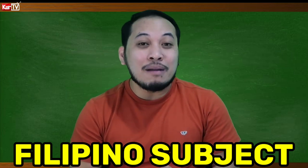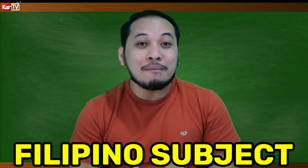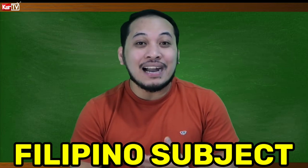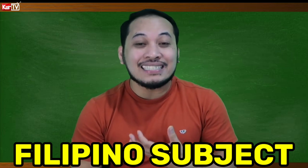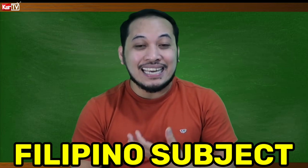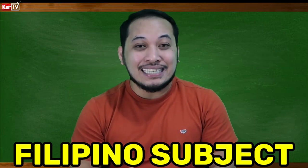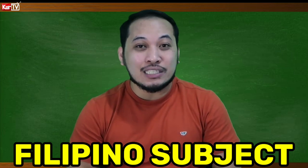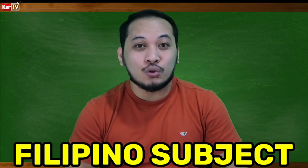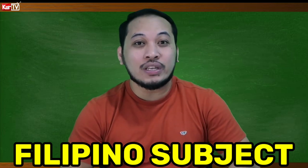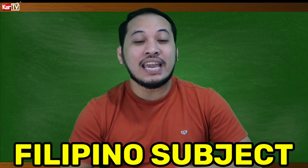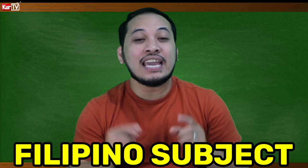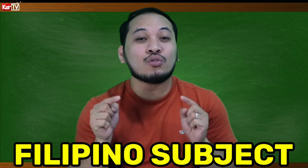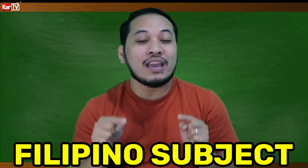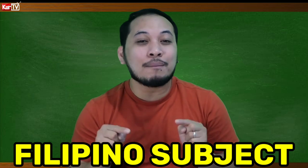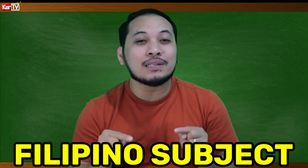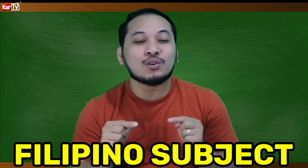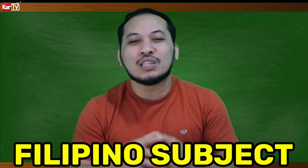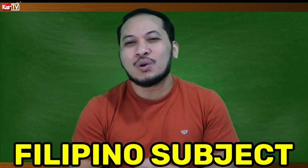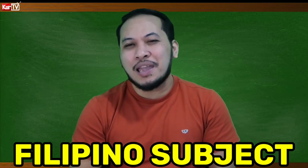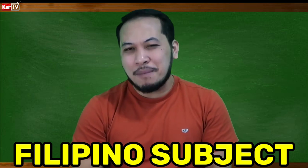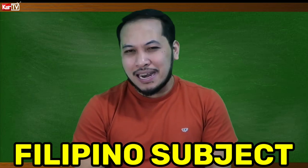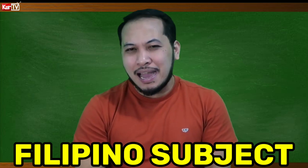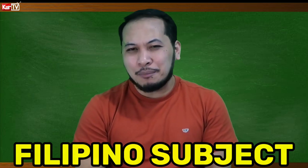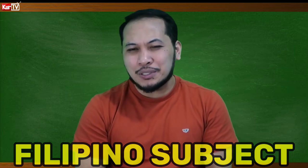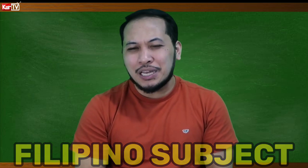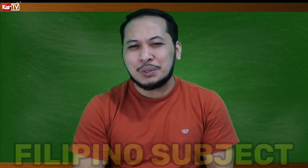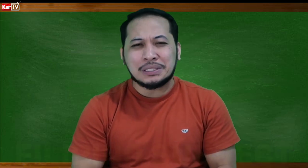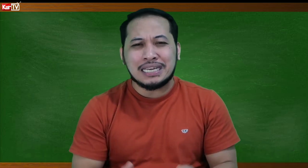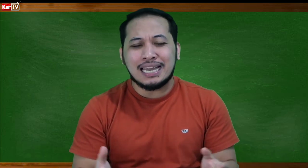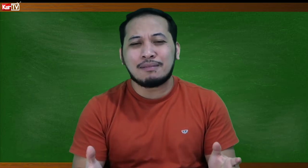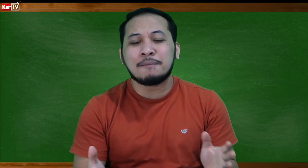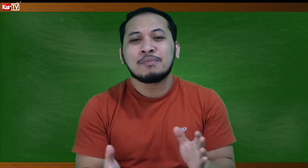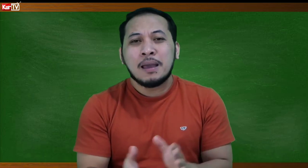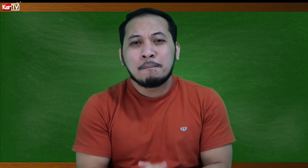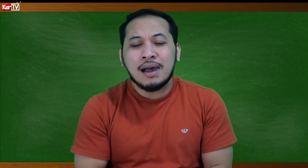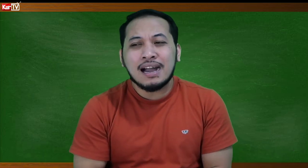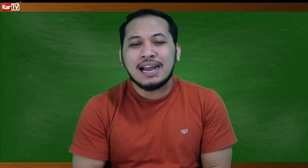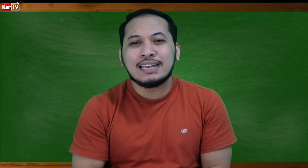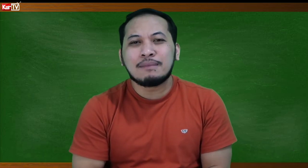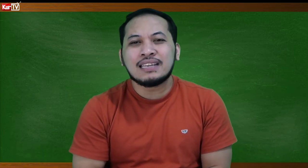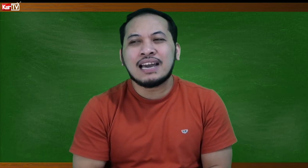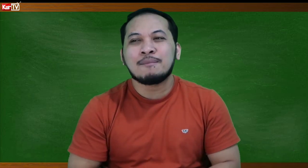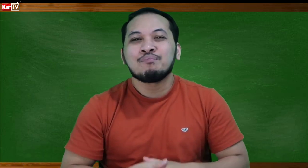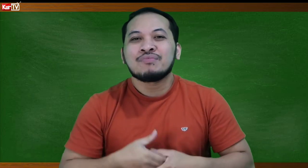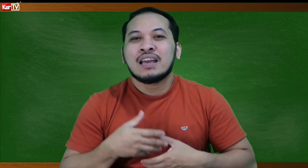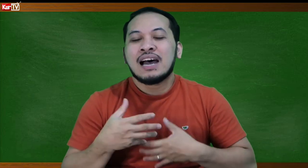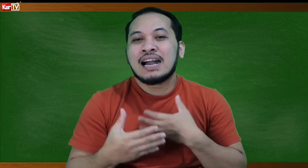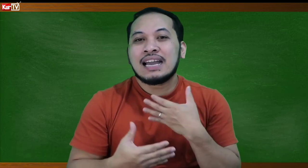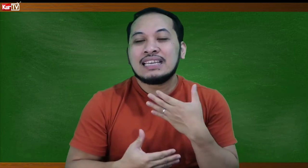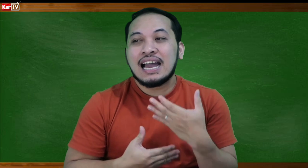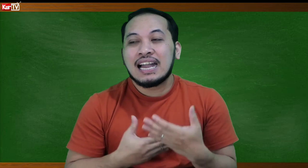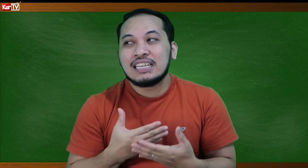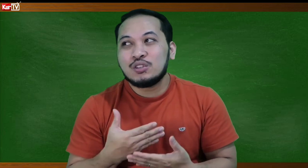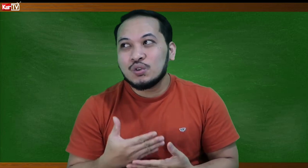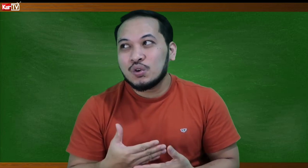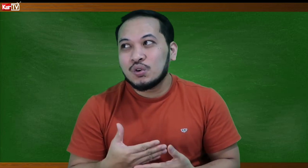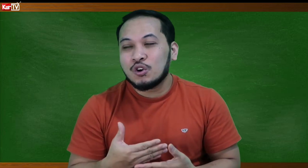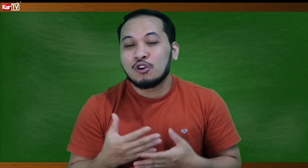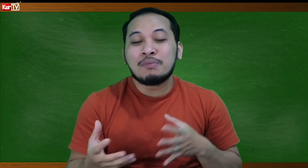ibang mga senyas doon eh itong episode na to ay para nga po sa inyo kasi nga naman baka nga naman kailangan ninyong kung